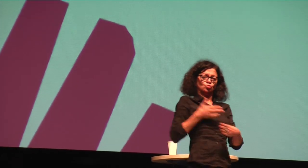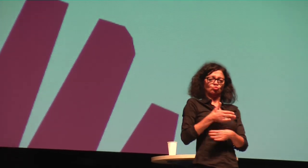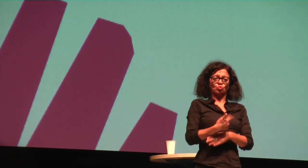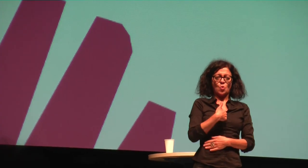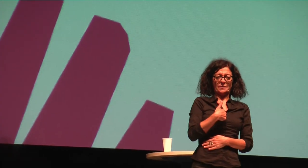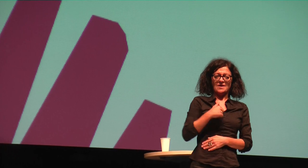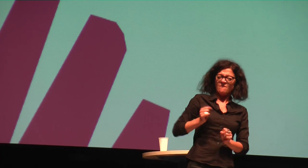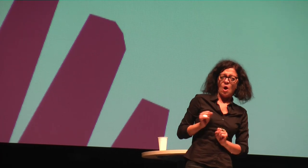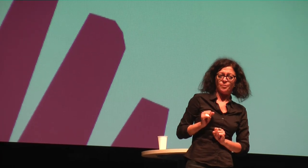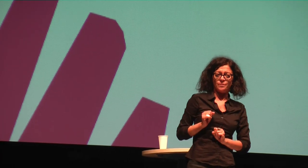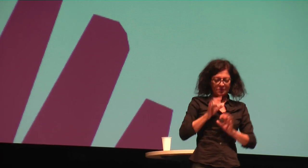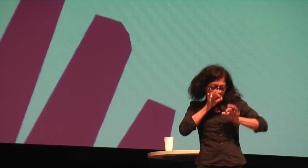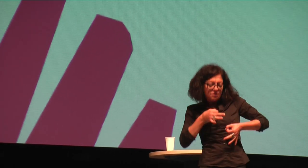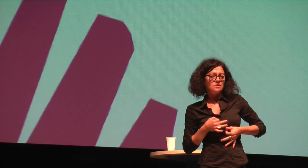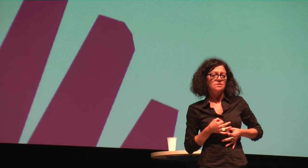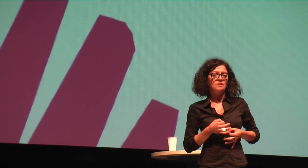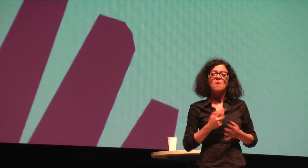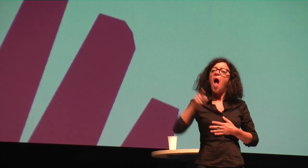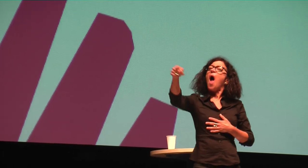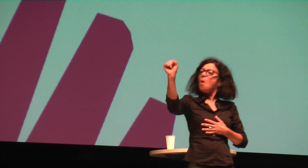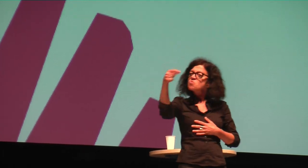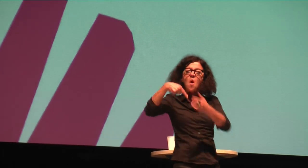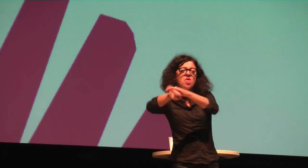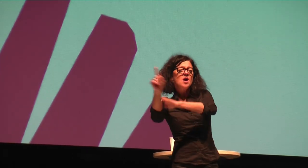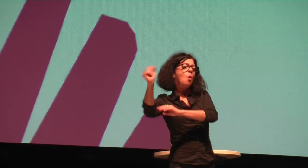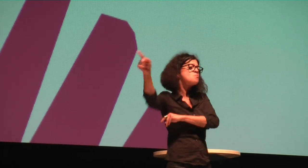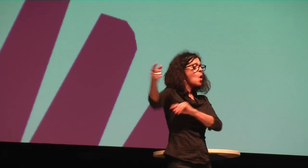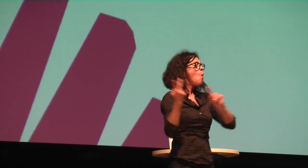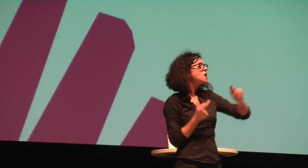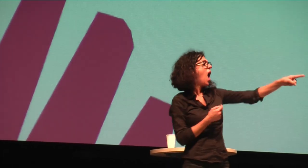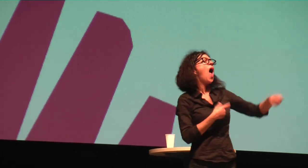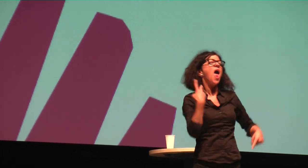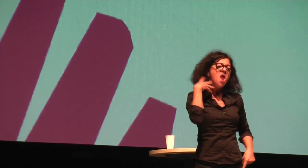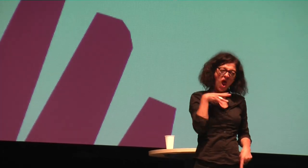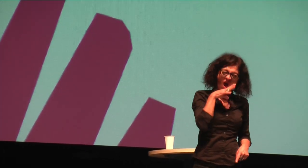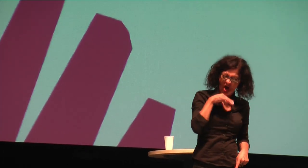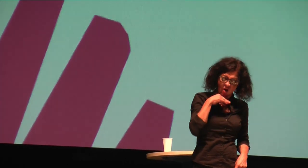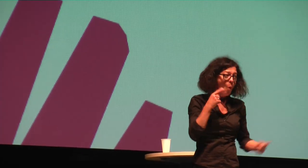eigene Haltung kontrollieren. Man muss gucken, warum stört mich das?